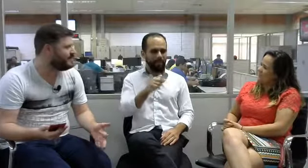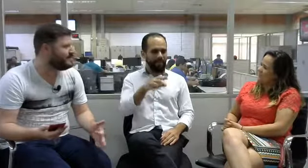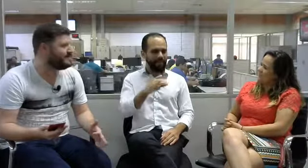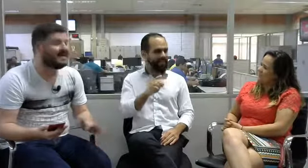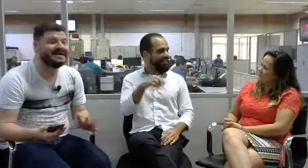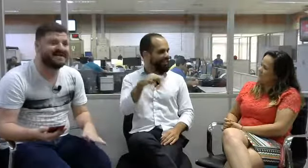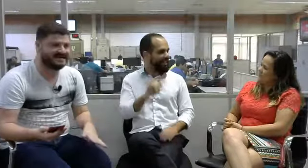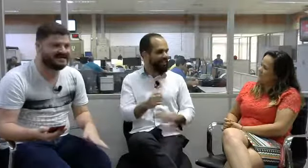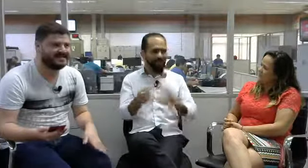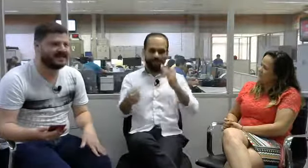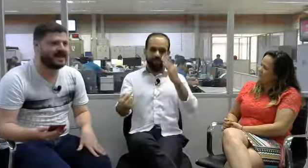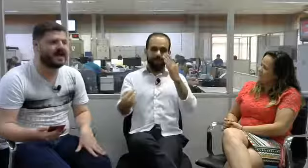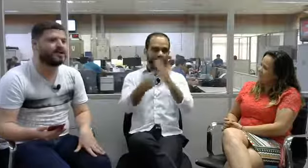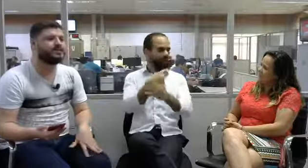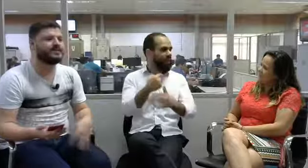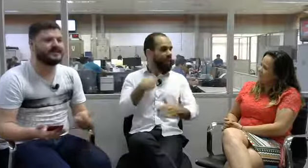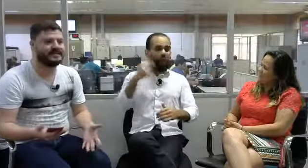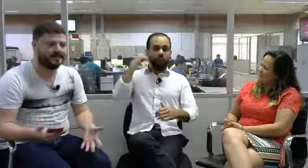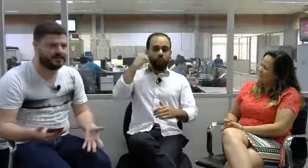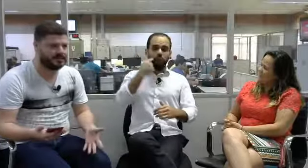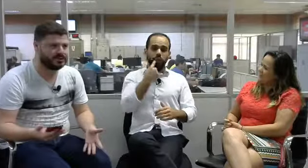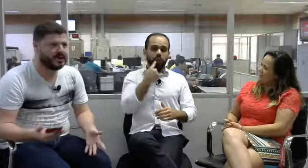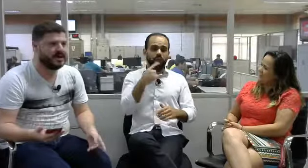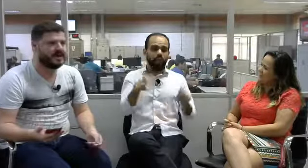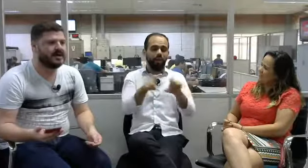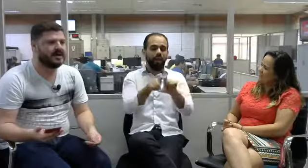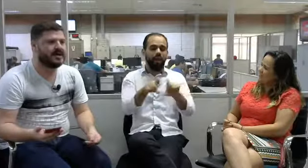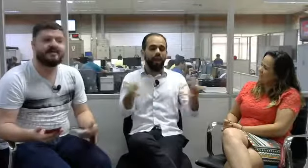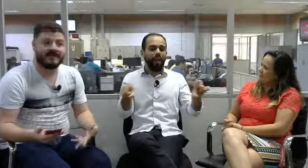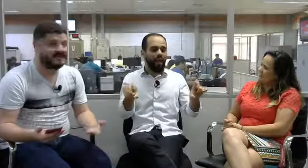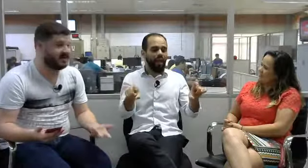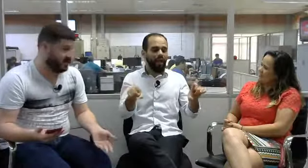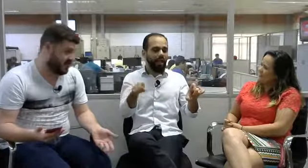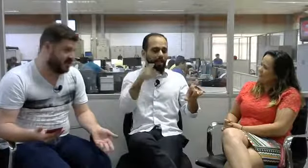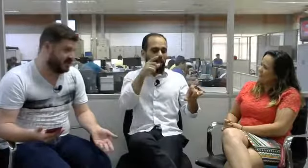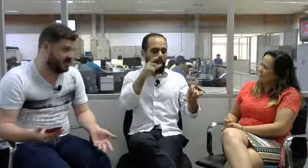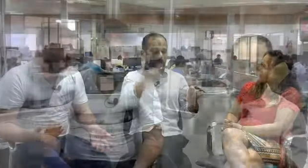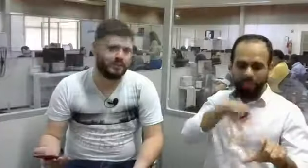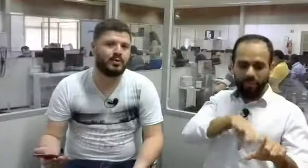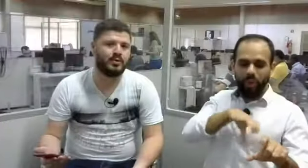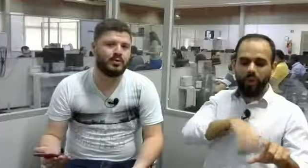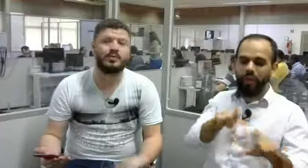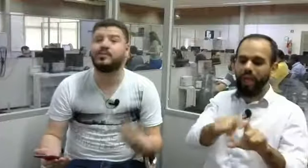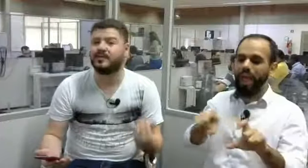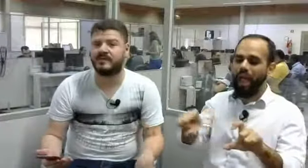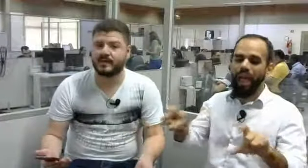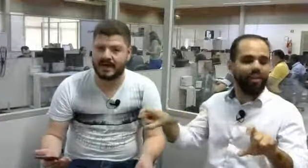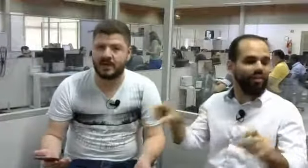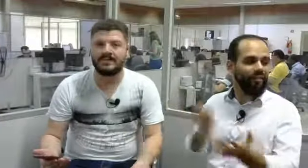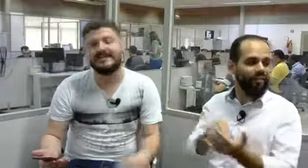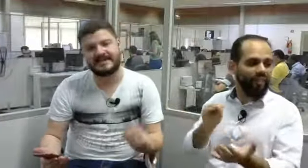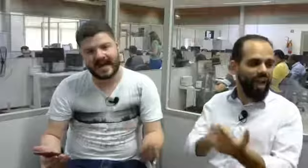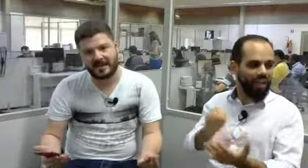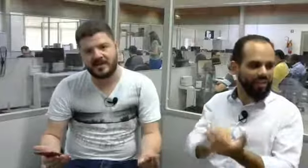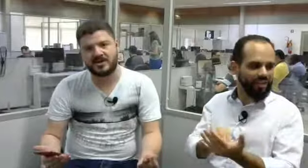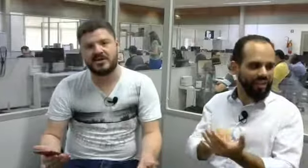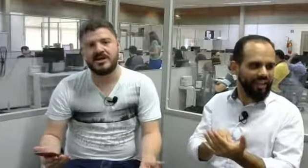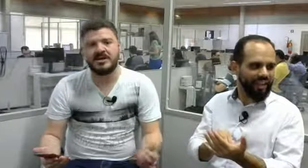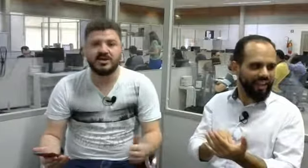Marinês, nós optamos, em vez da legenda, por um profissional intérprete de